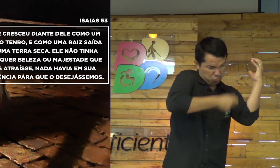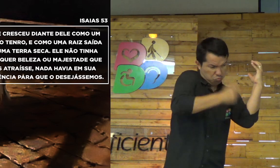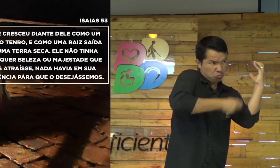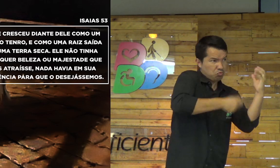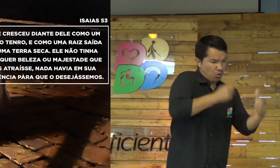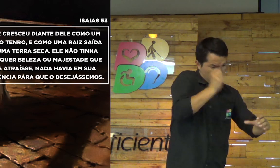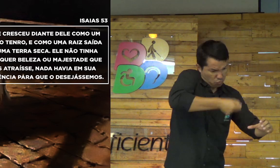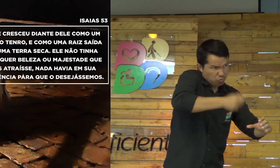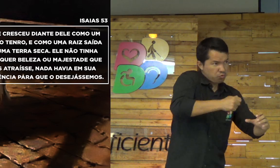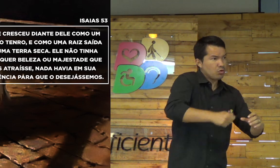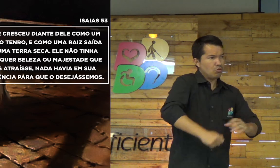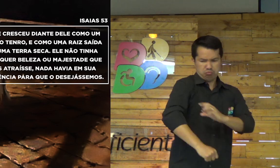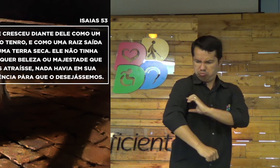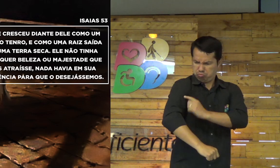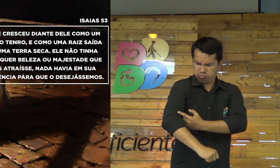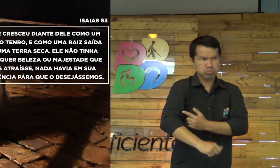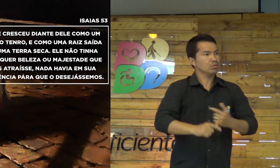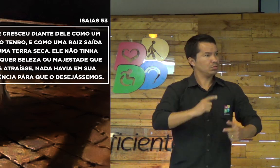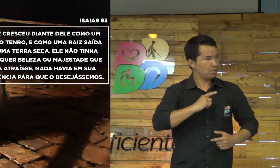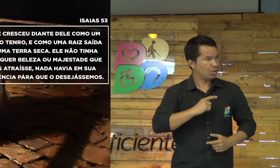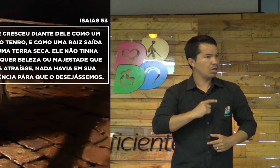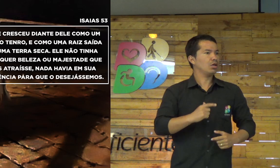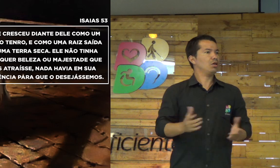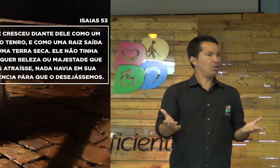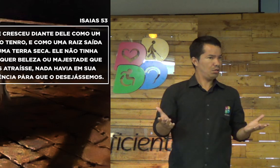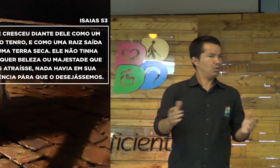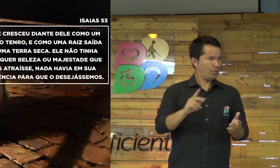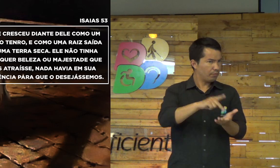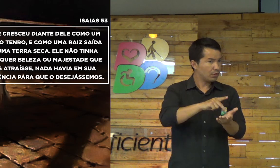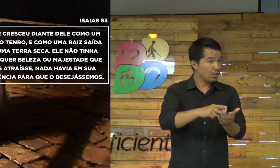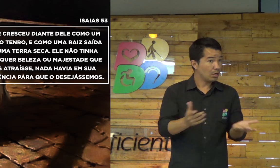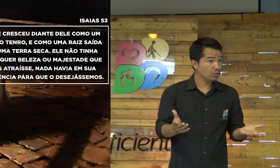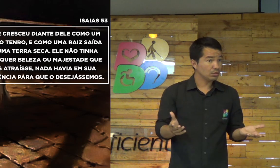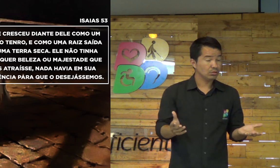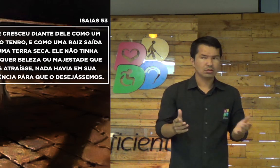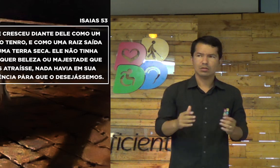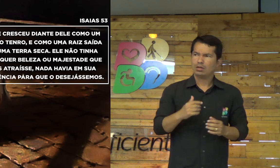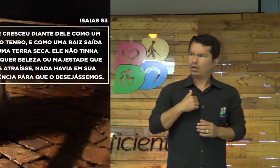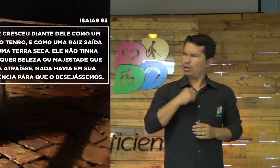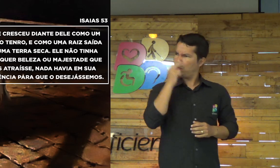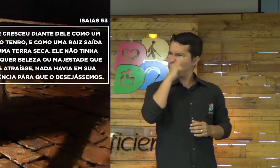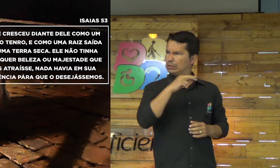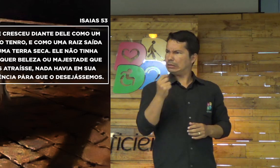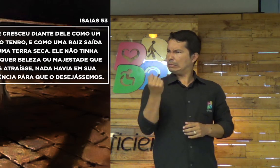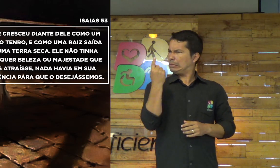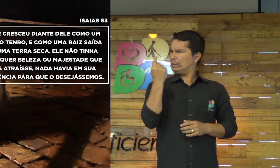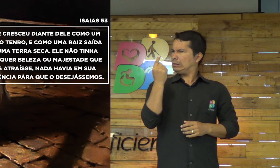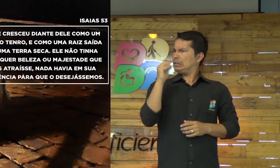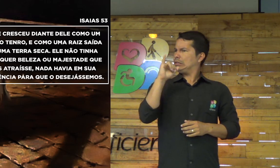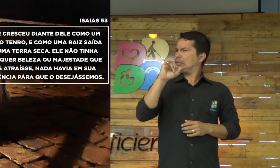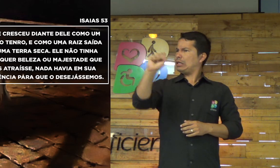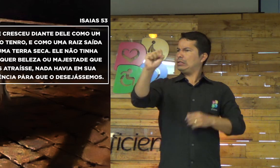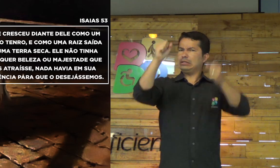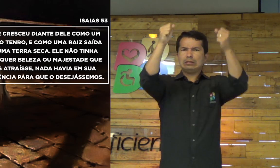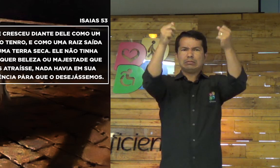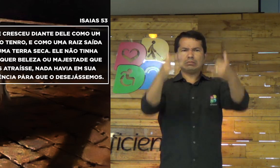Você já viu? Marceneiro. Normalmente, ele é forte. Não é magro. Não é fraco.